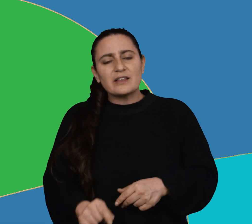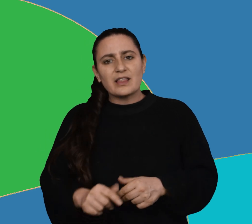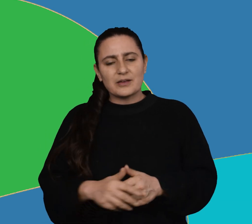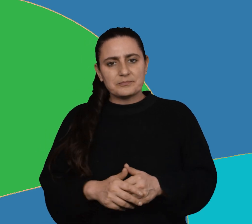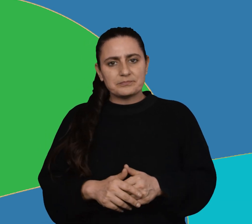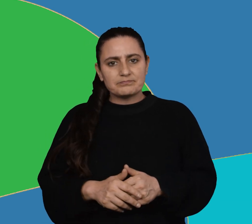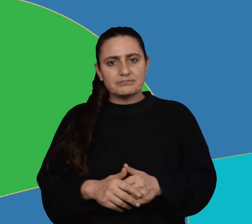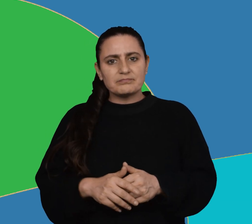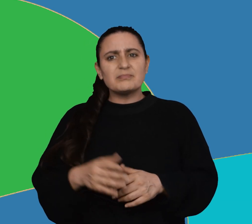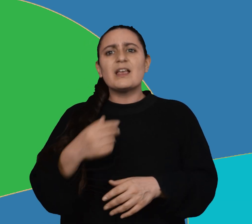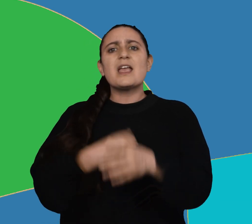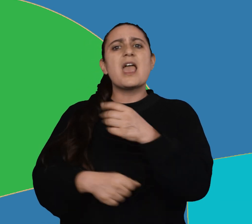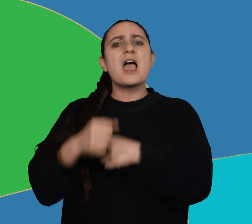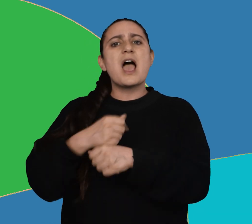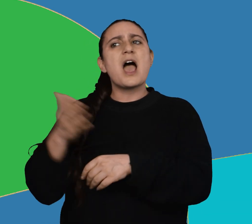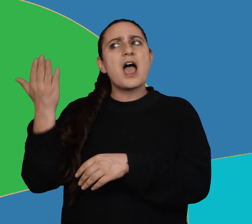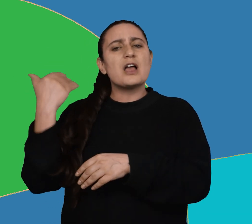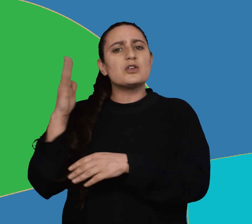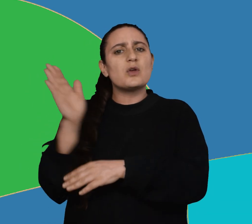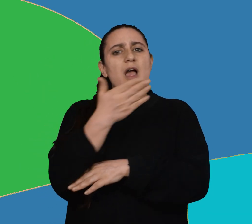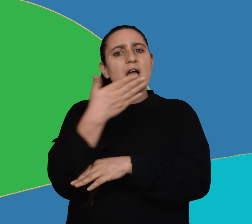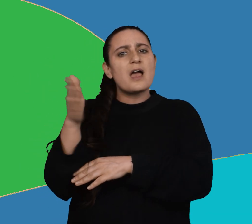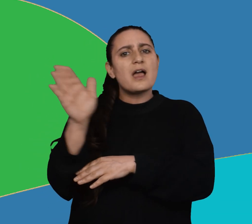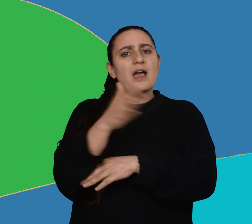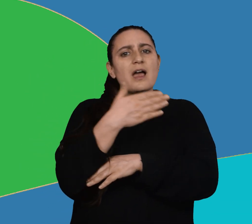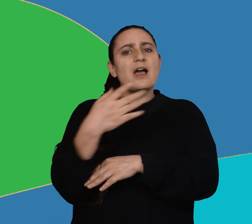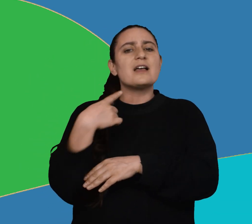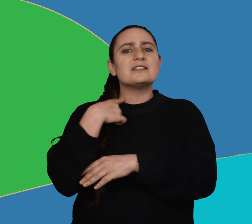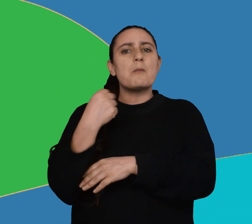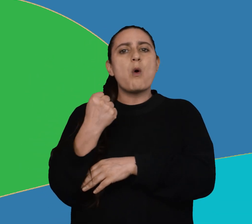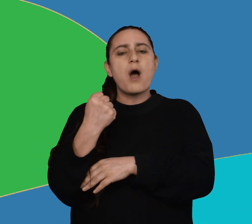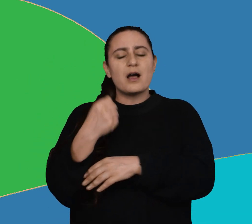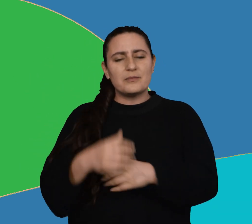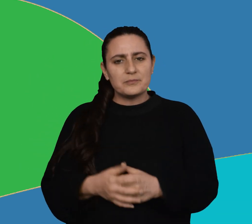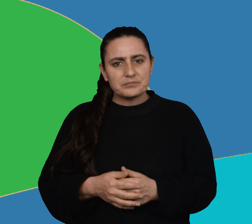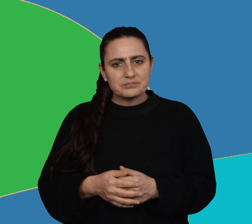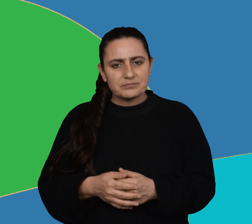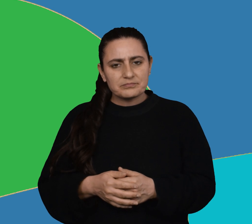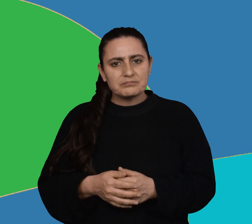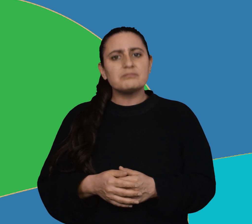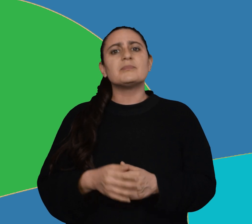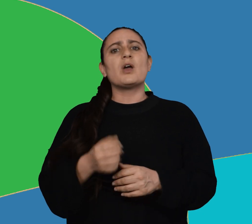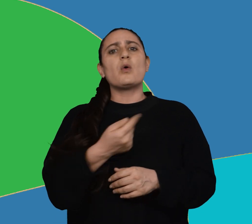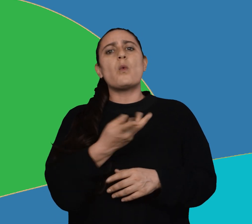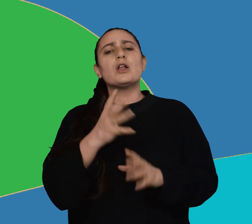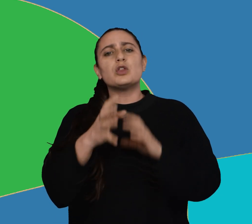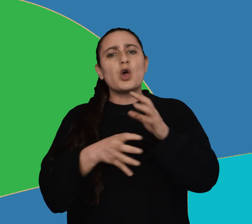¿En qué año se adoptó la bandera del Estado Independiente de Samoa? ¿Cuántos colores tiene?